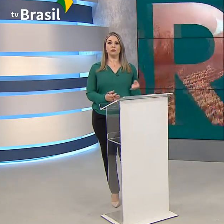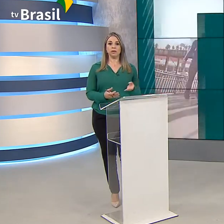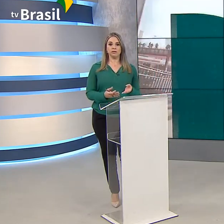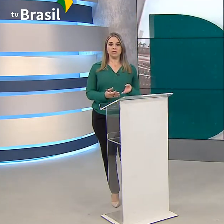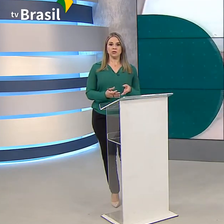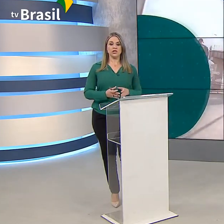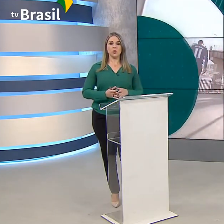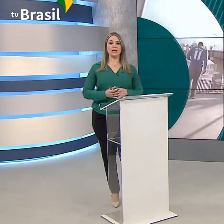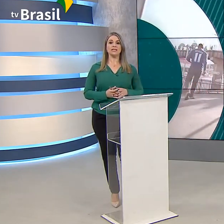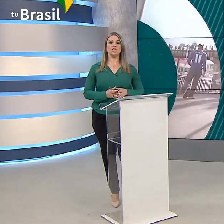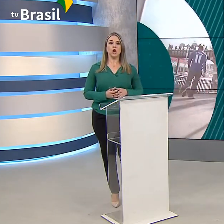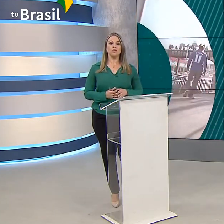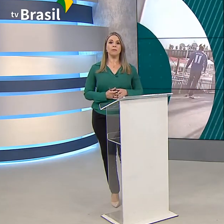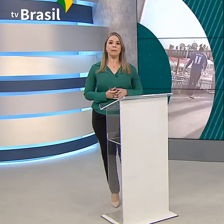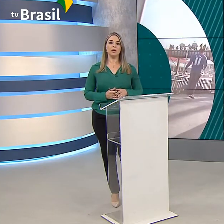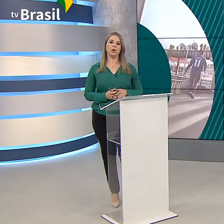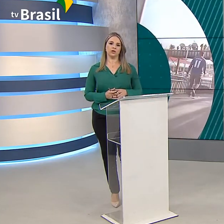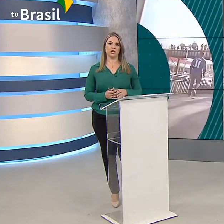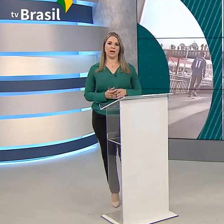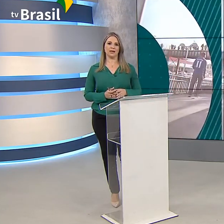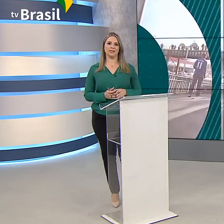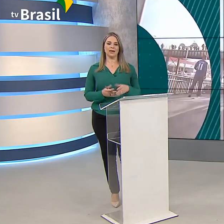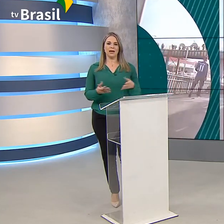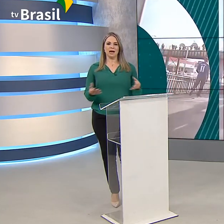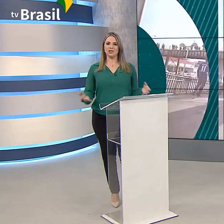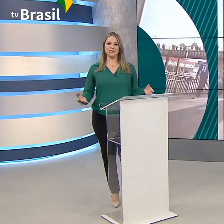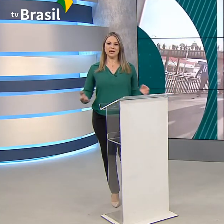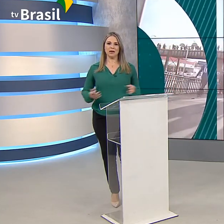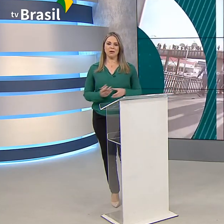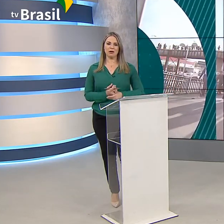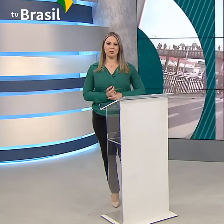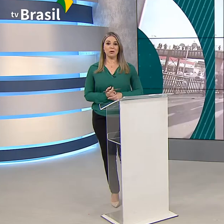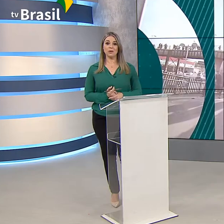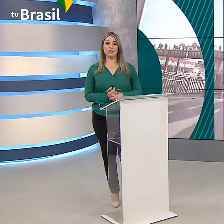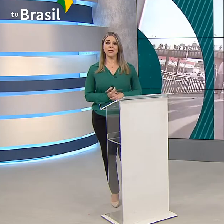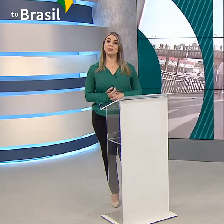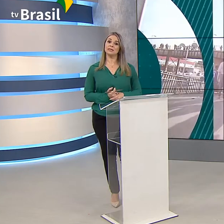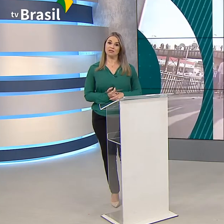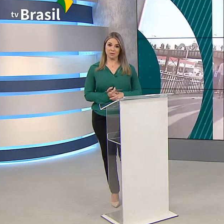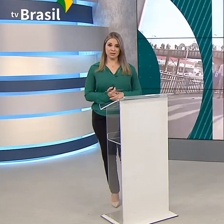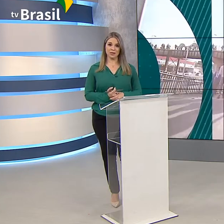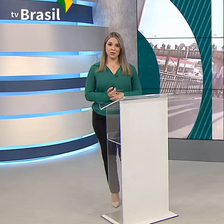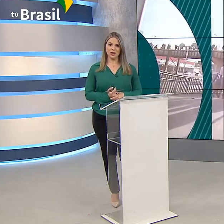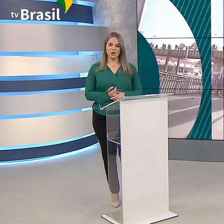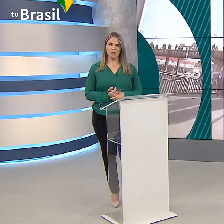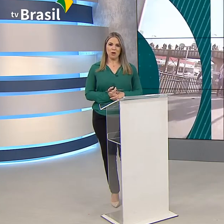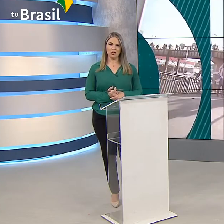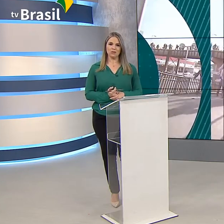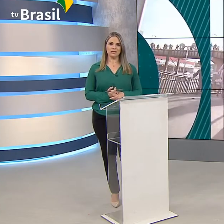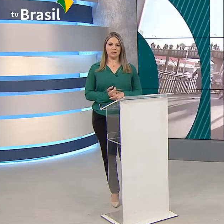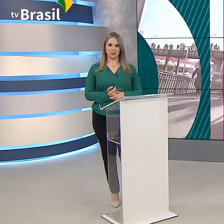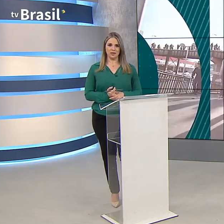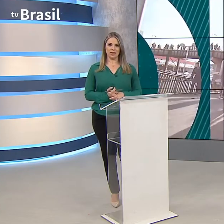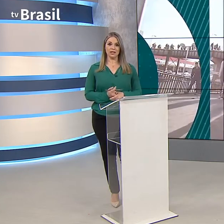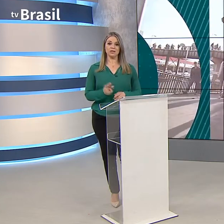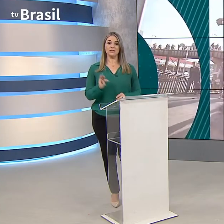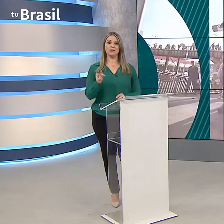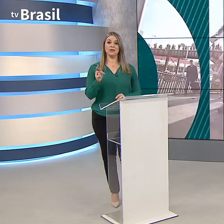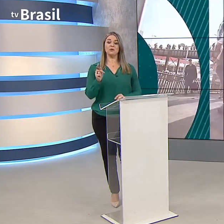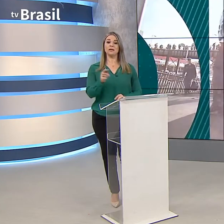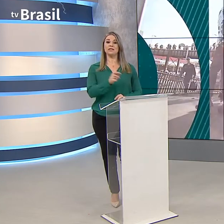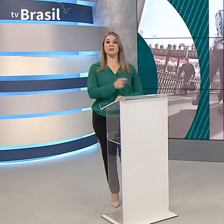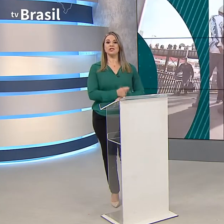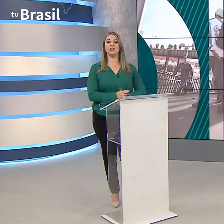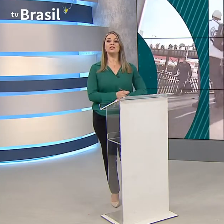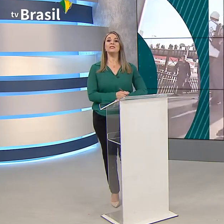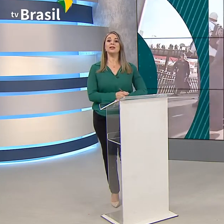o investimento previsto é de quase 9 bilhões de reais. A gente segue agora com a programação da TV Brasil. Uma ótima sexta-feira e a gente